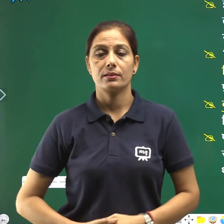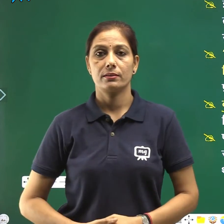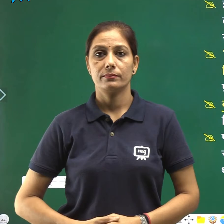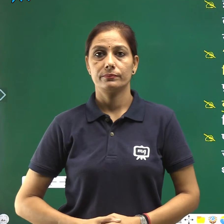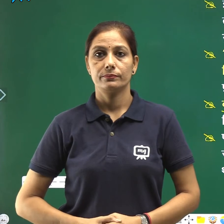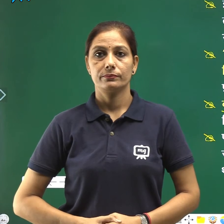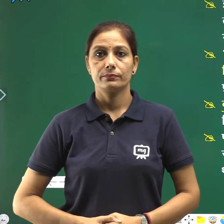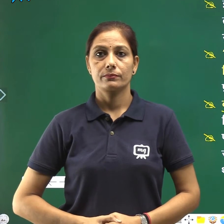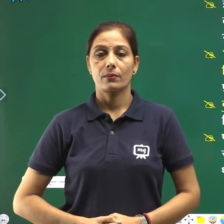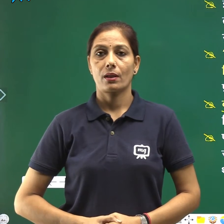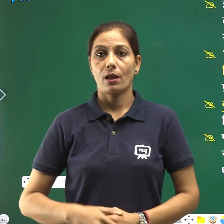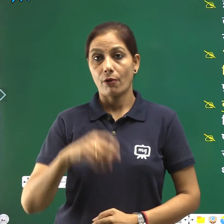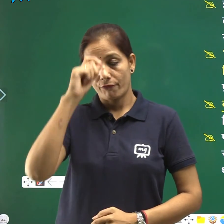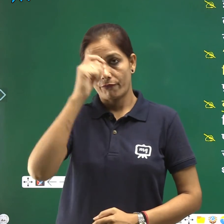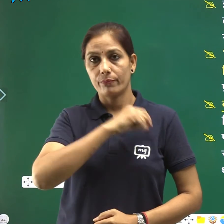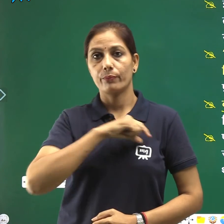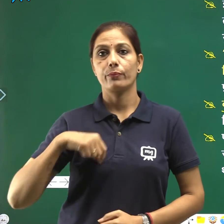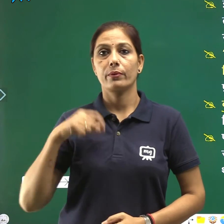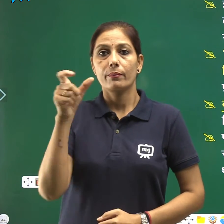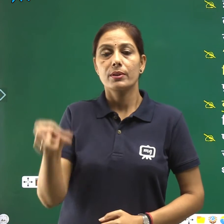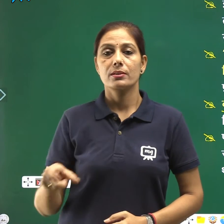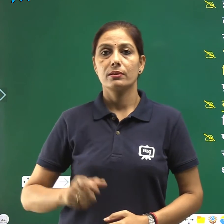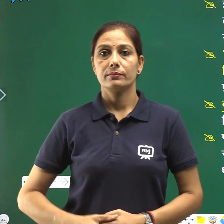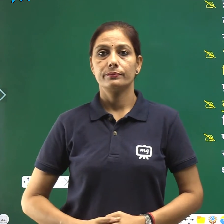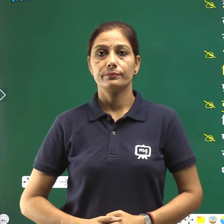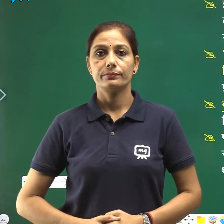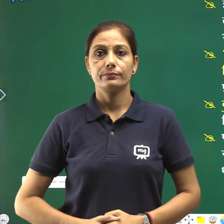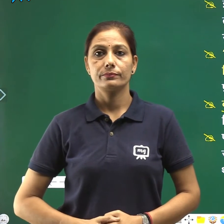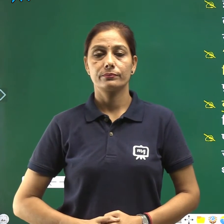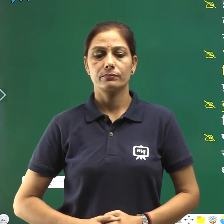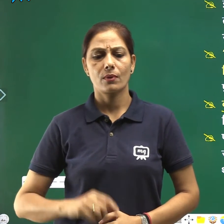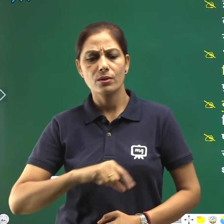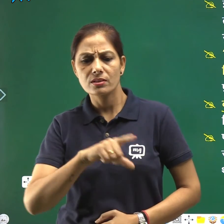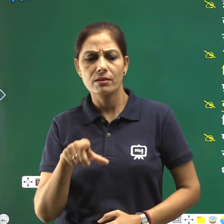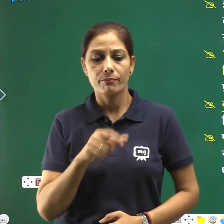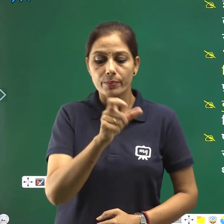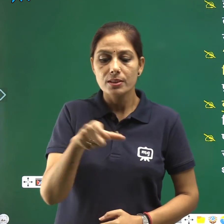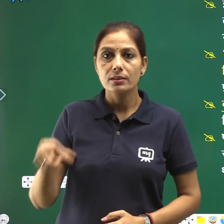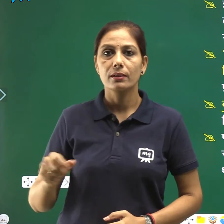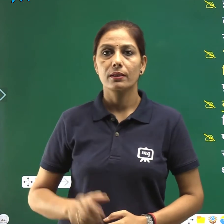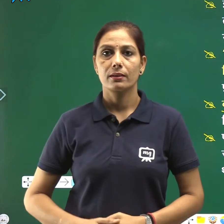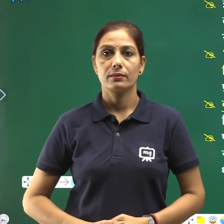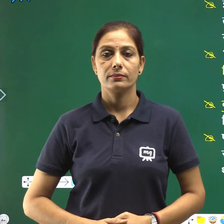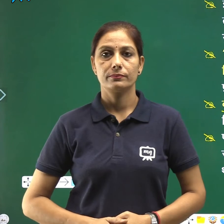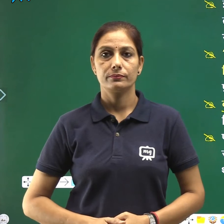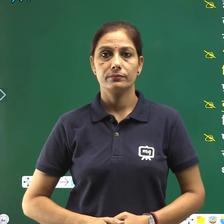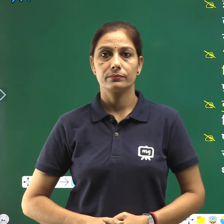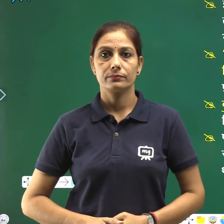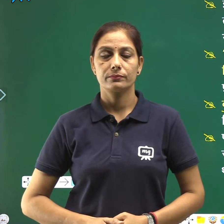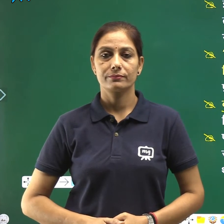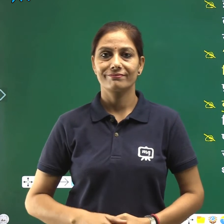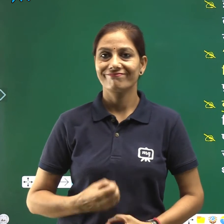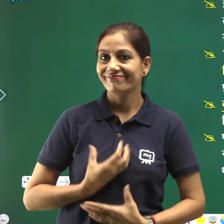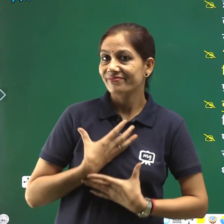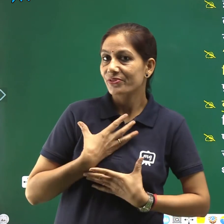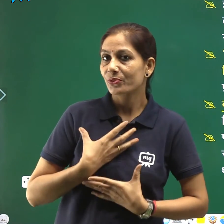फादर बुलके हर व्यक्ति के सुख